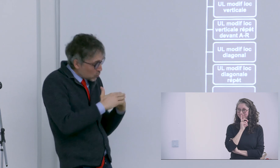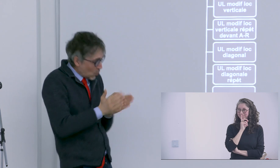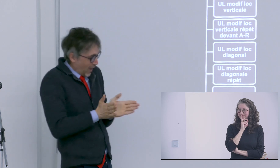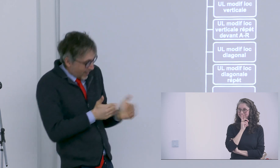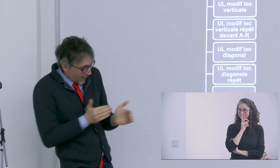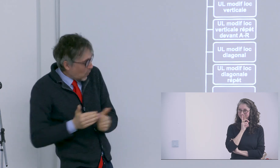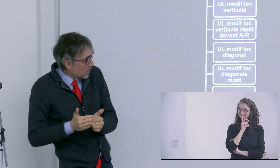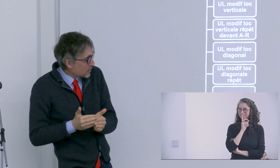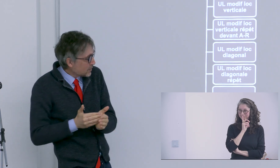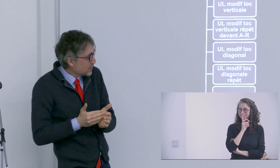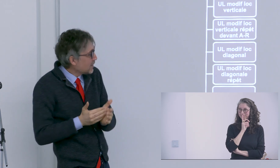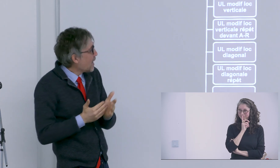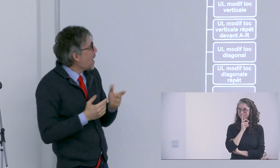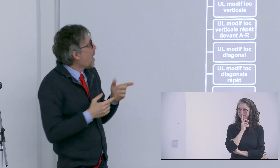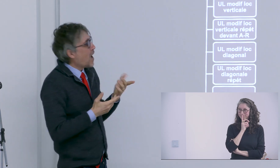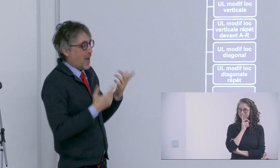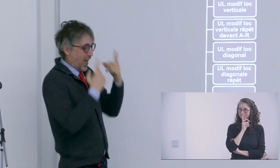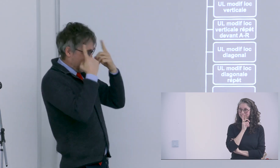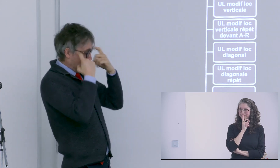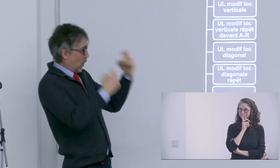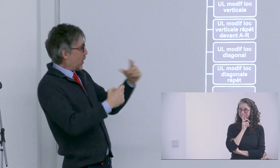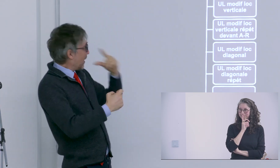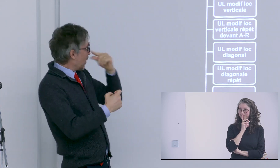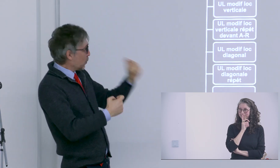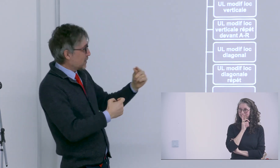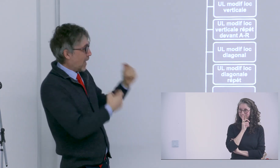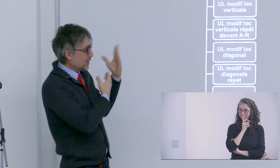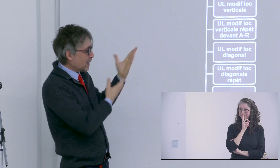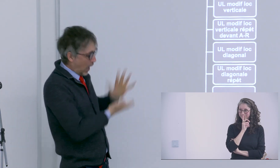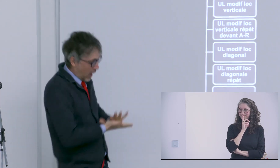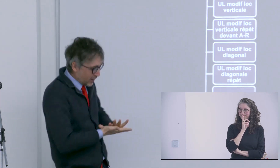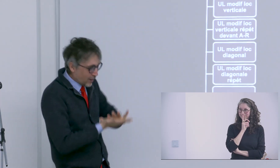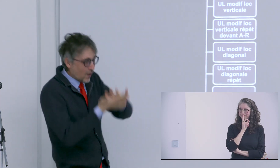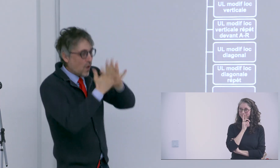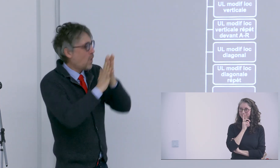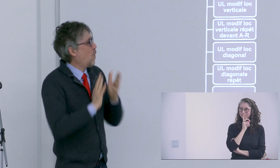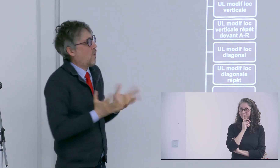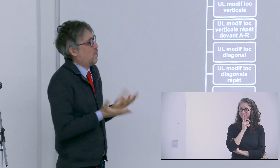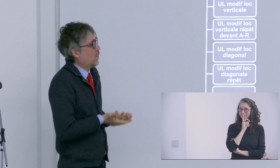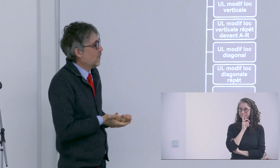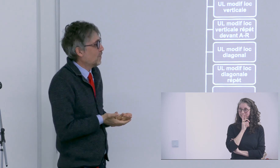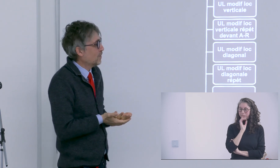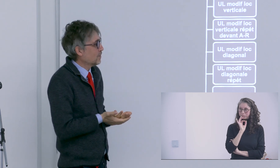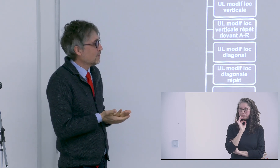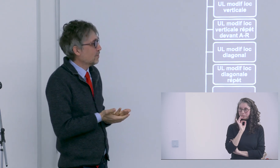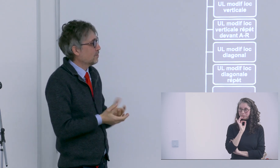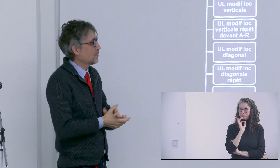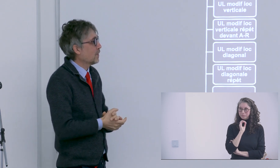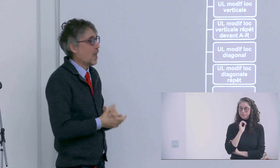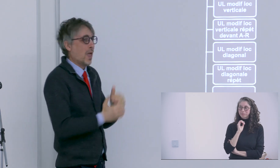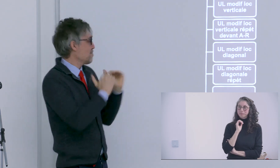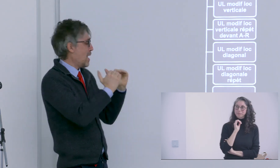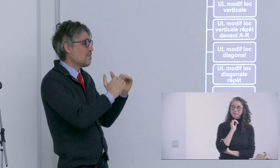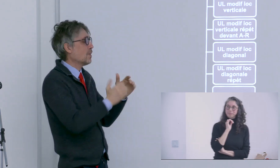de ces termes est-ce qu'à chaque fois on va développer des sous-catégories encore différentes ou est-ce que ce seront les mêmes et comment vous